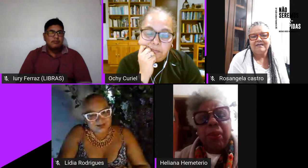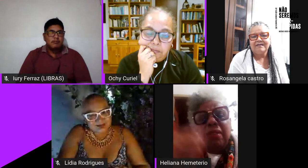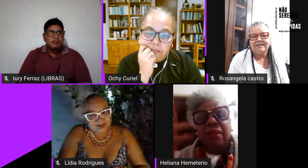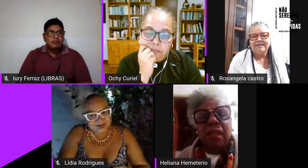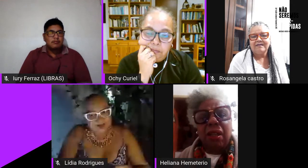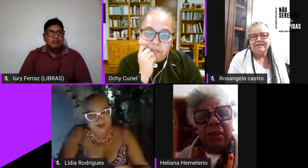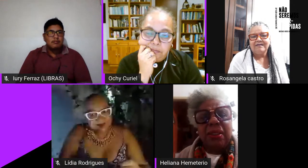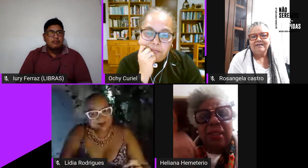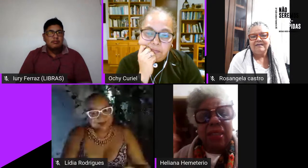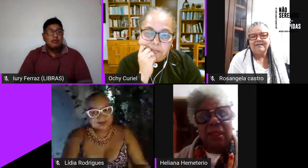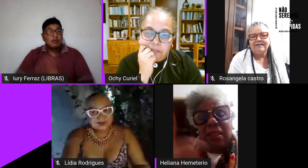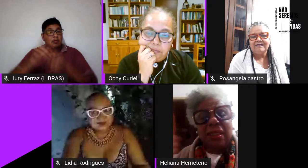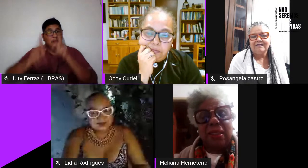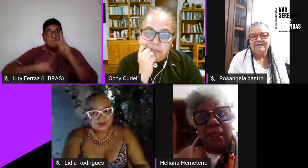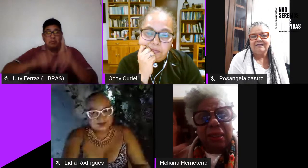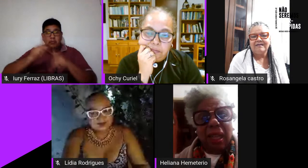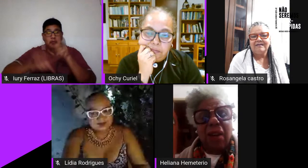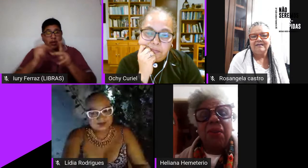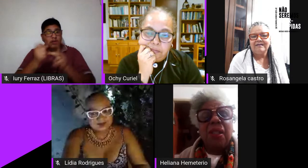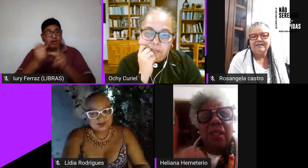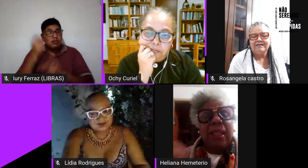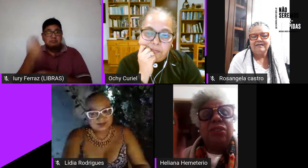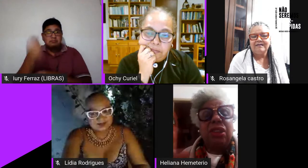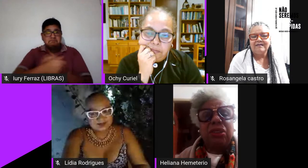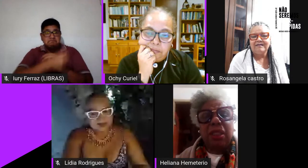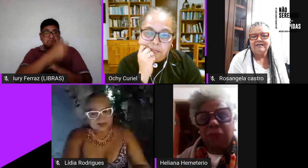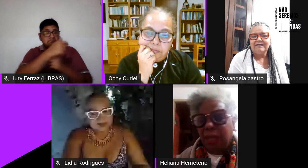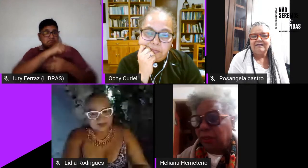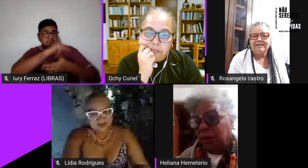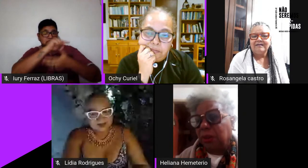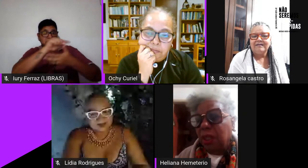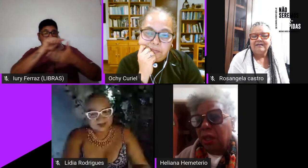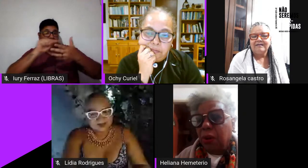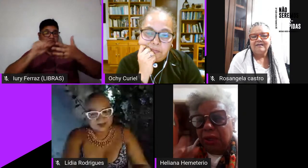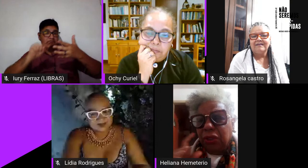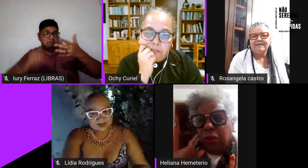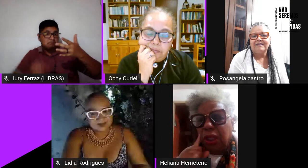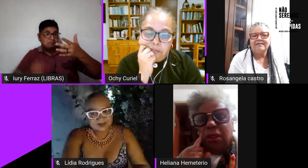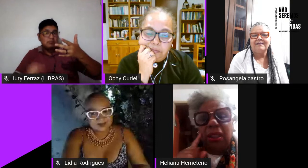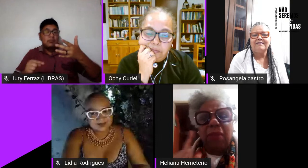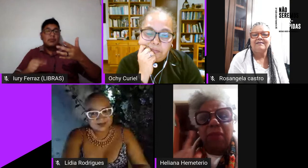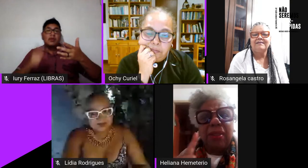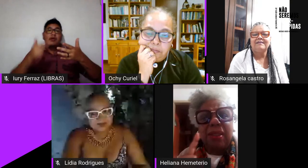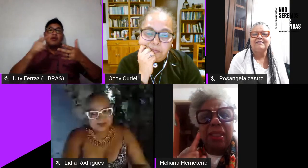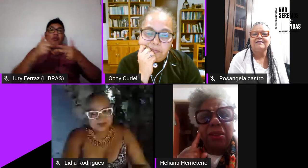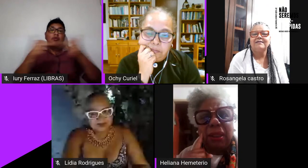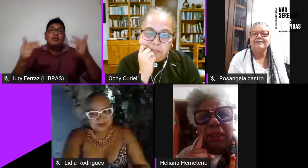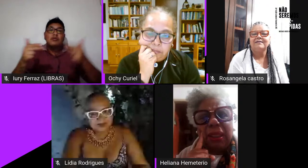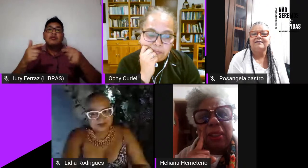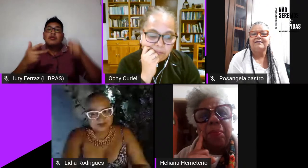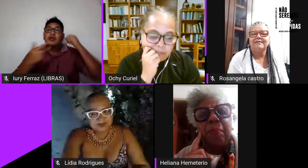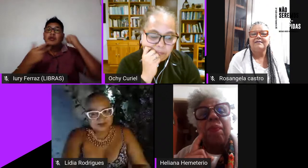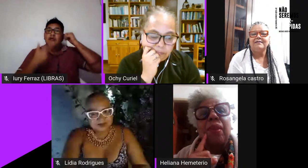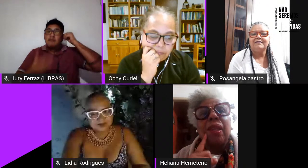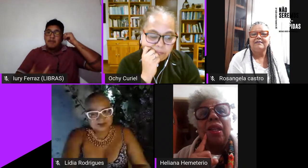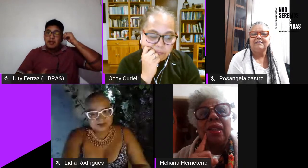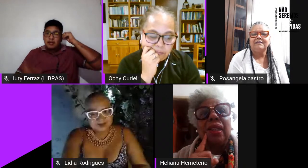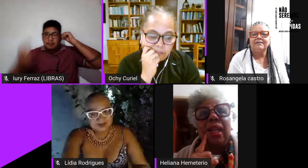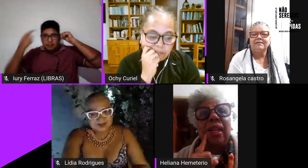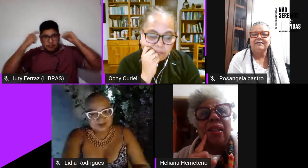população etc etc e e a gente tem que falar disso outra coisa que eu estava pensando aqui